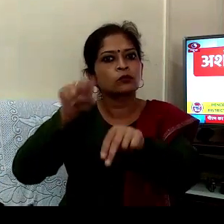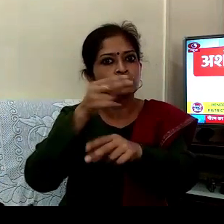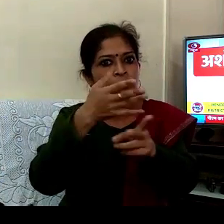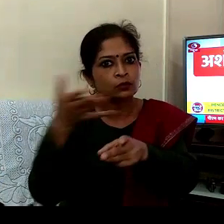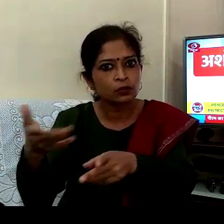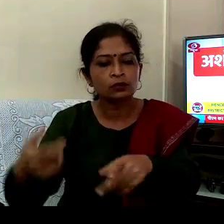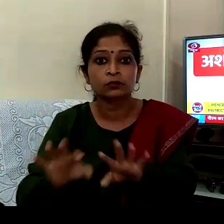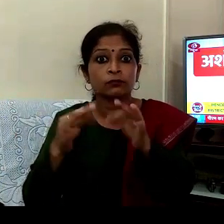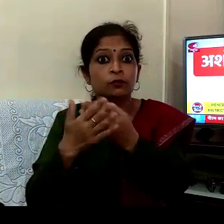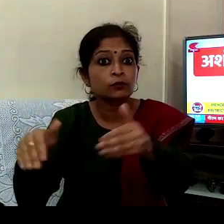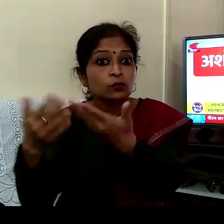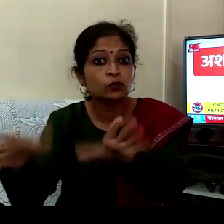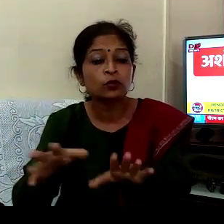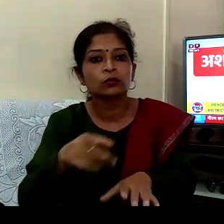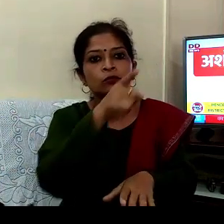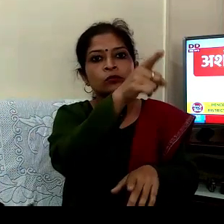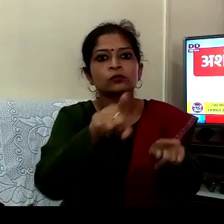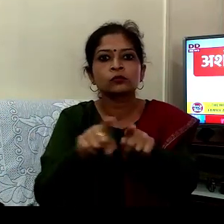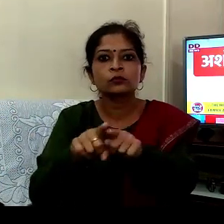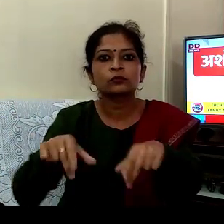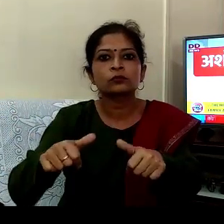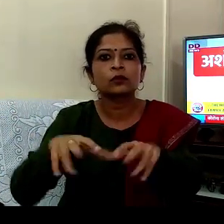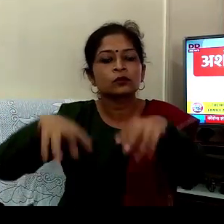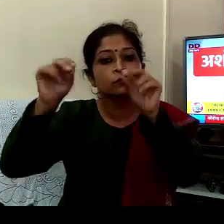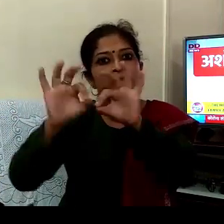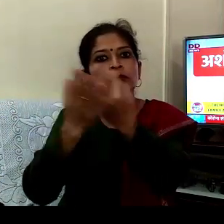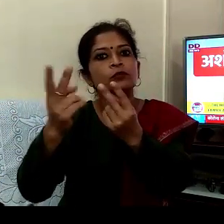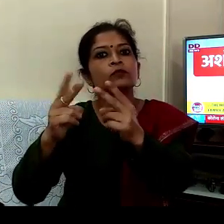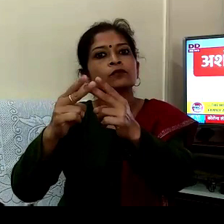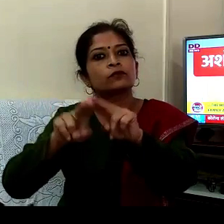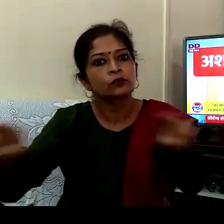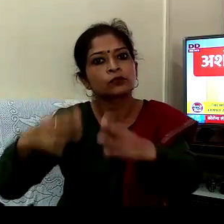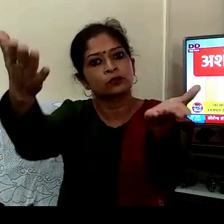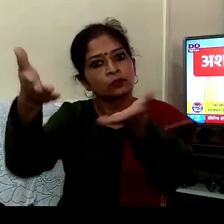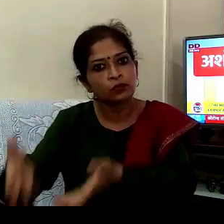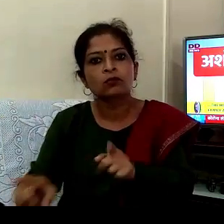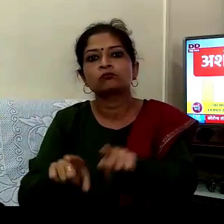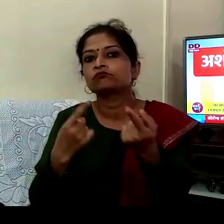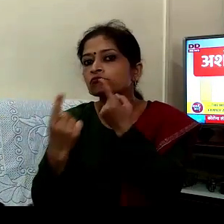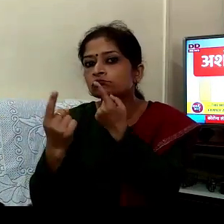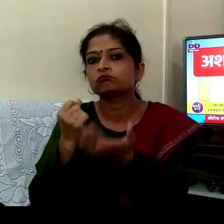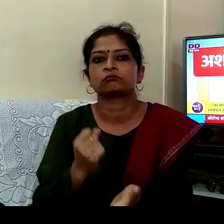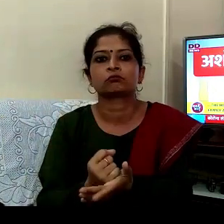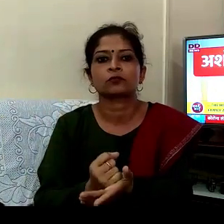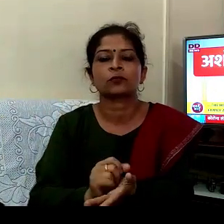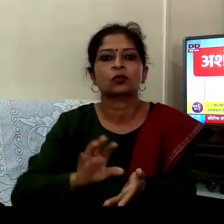آگرہ جسٹی ہسپیٹل اللہ نے ان کو بولا کہ آپ اپنے پروار کو بھلا لیں کئی کوئی کئی بات ہوں